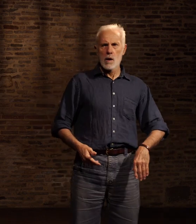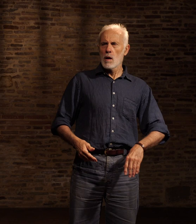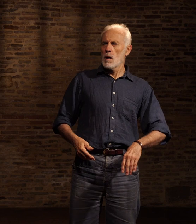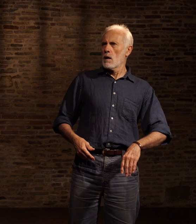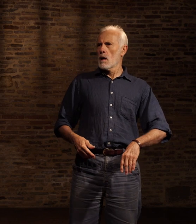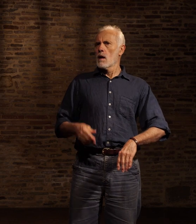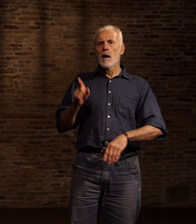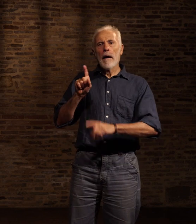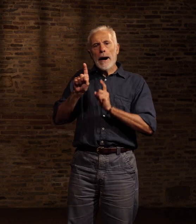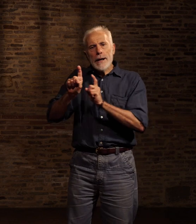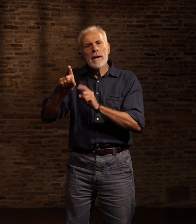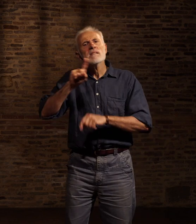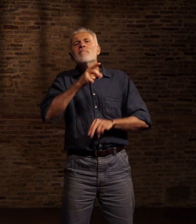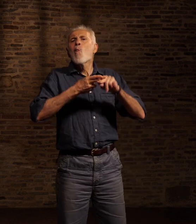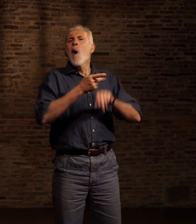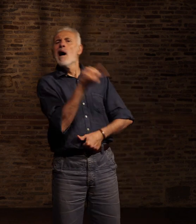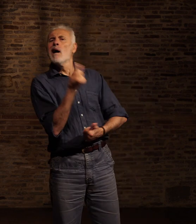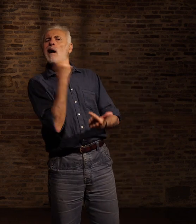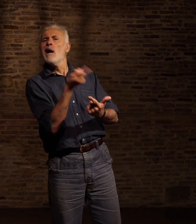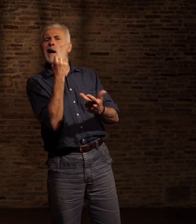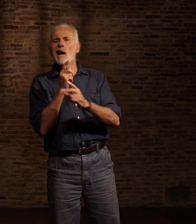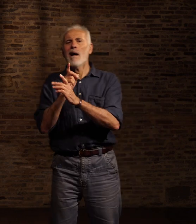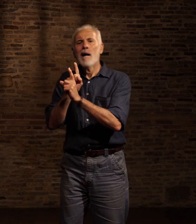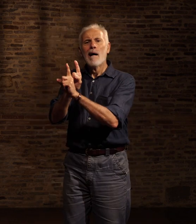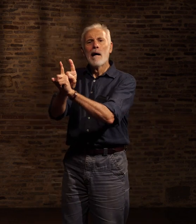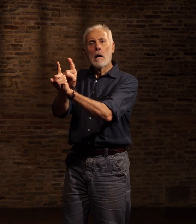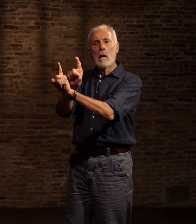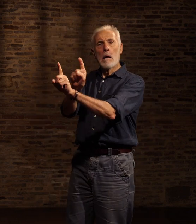Toutefois, je l'ai repéré quand j'ai vu les garçons faire la queue devant les sanitaires